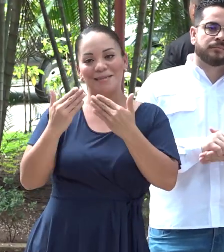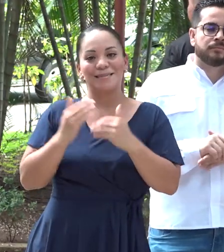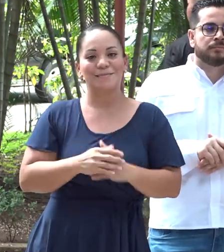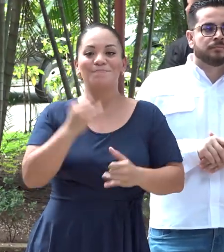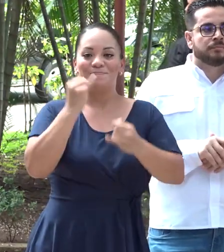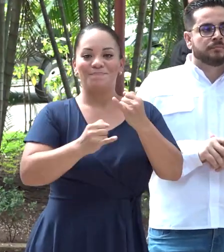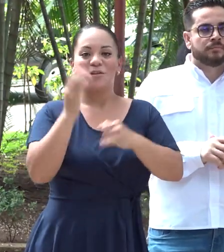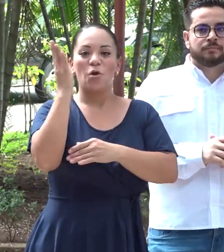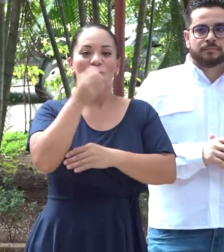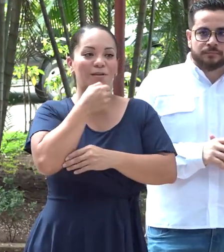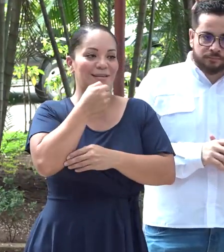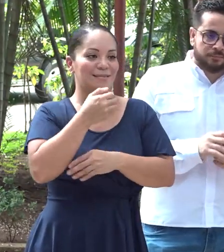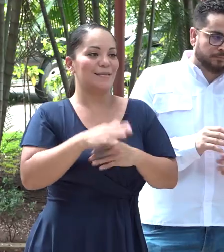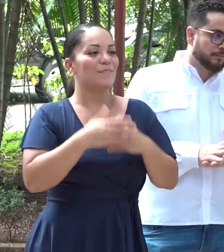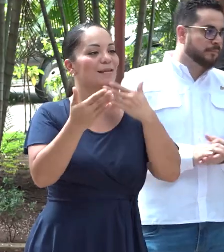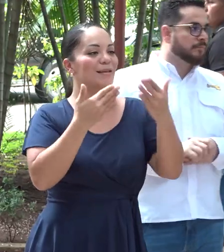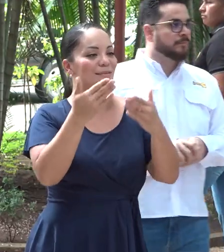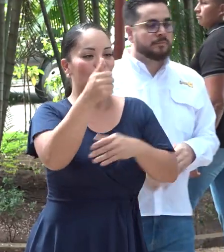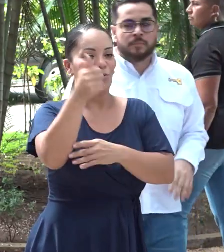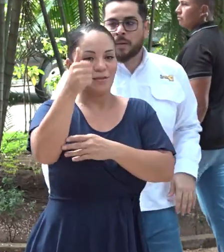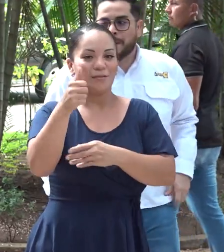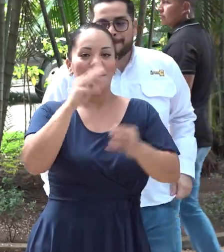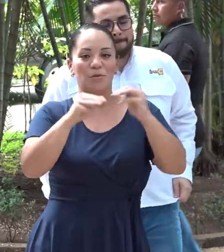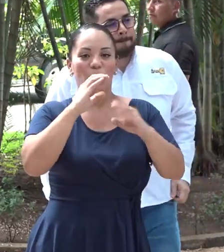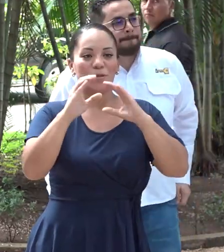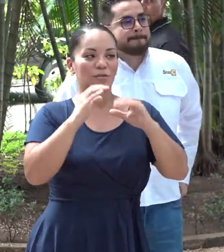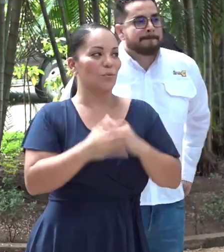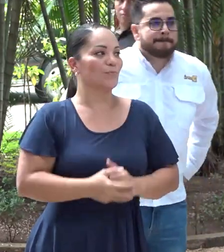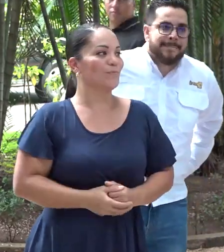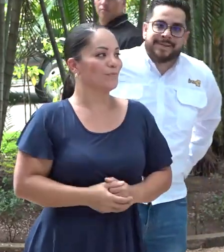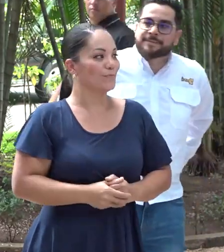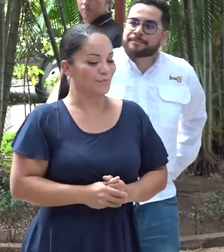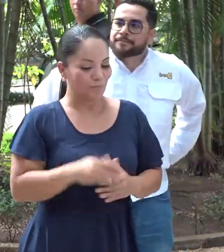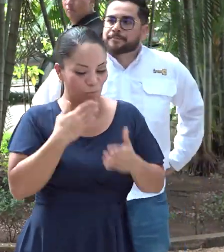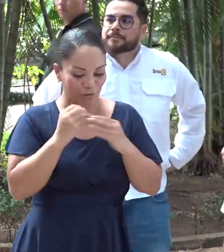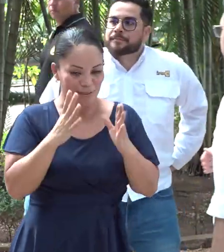Finalizamos la conferencia de prensa. Agradecemos a las autoridades y los medios de comunicación por su participación. Buenos días. Muchas gracias.